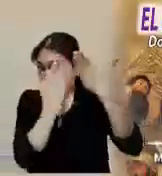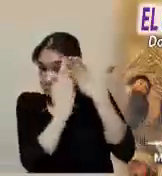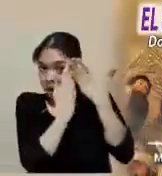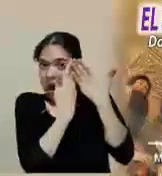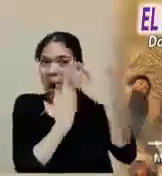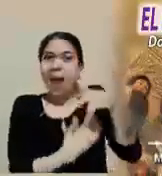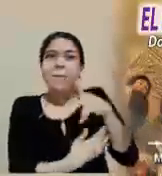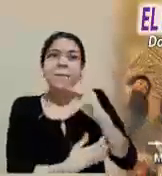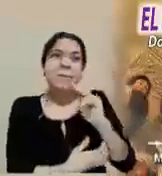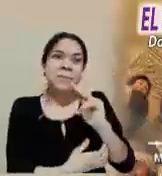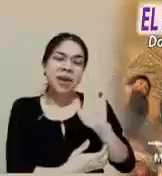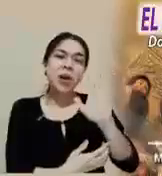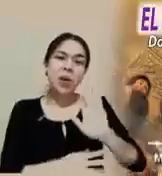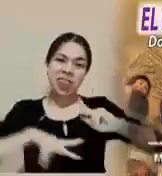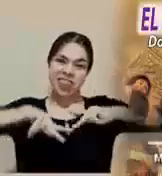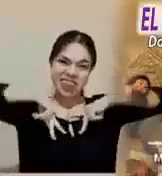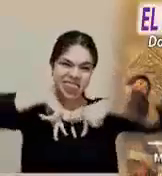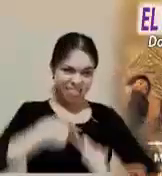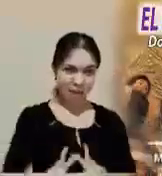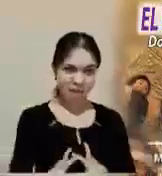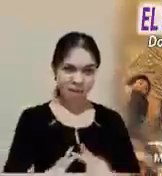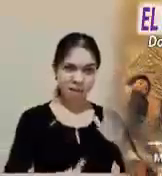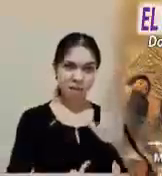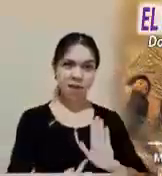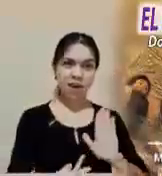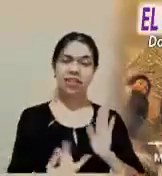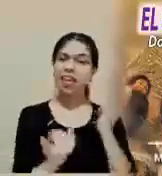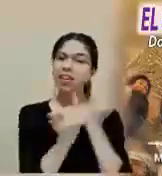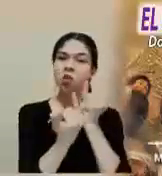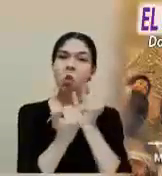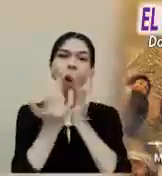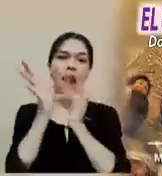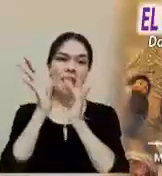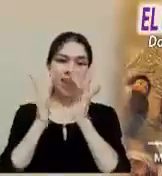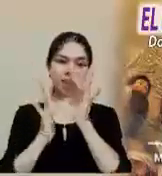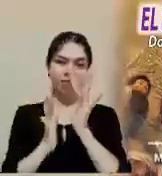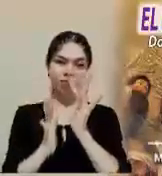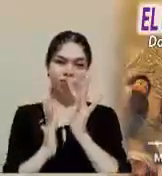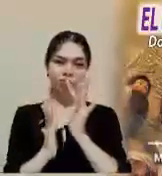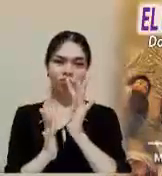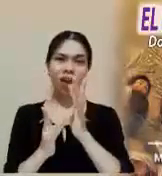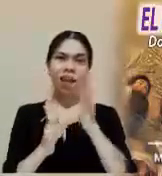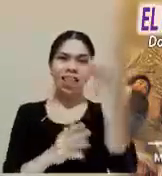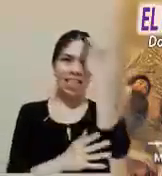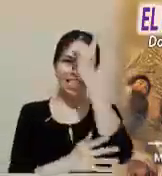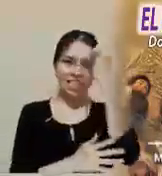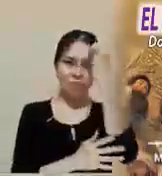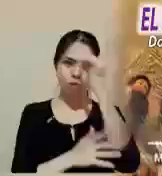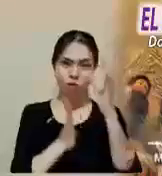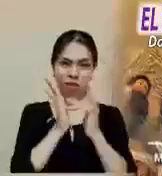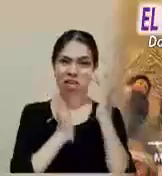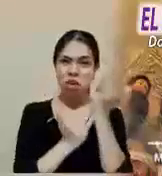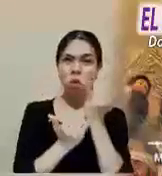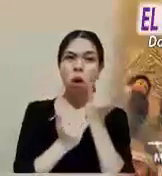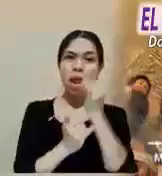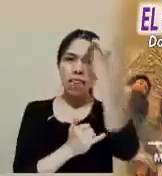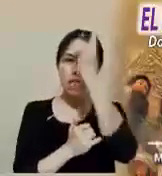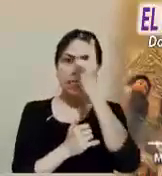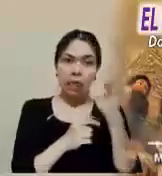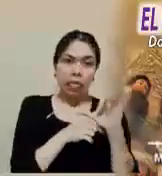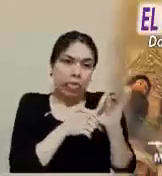Jesús víctima inocente que cae entre las ruedas de la gran maquinaria del poder. Como Pedro,